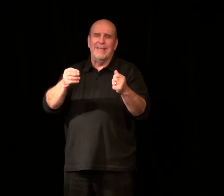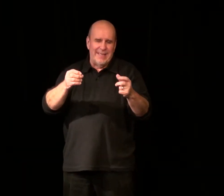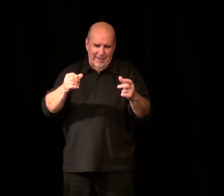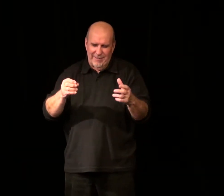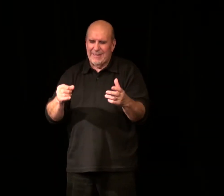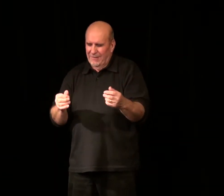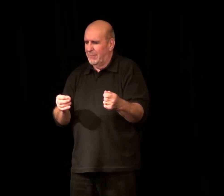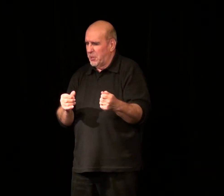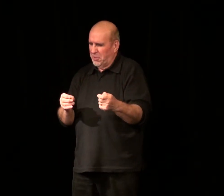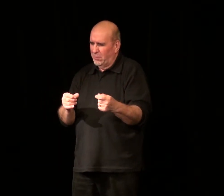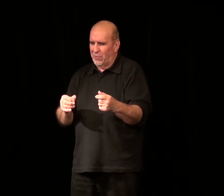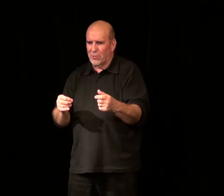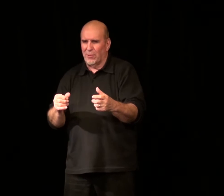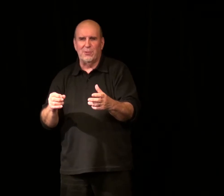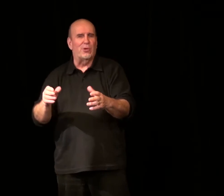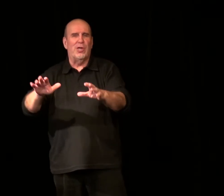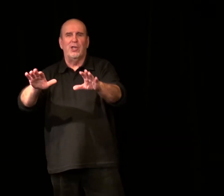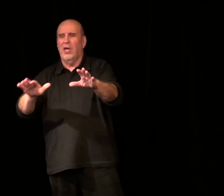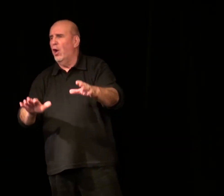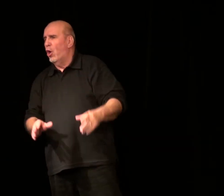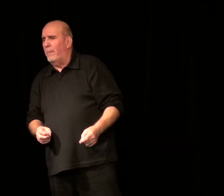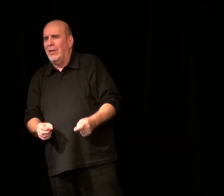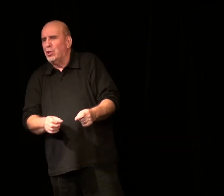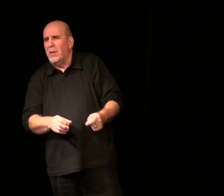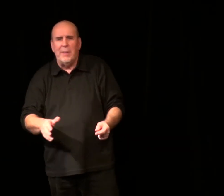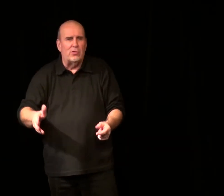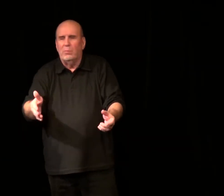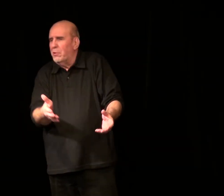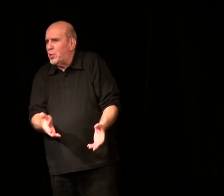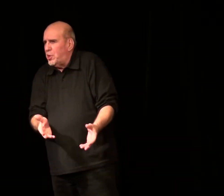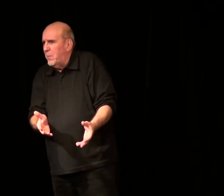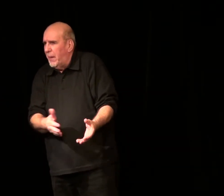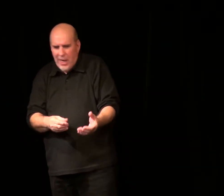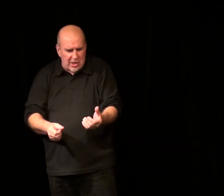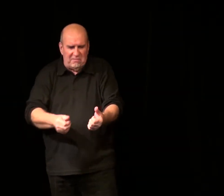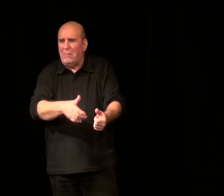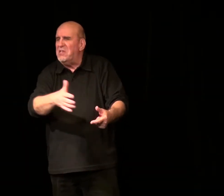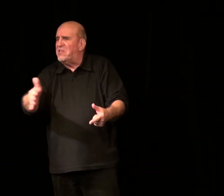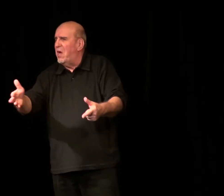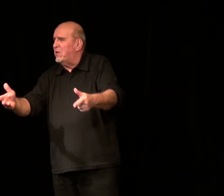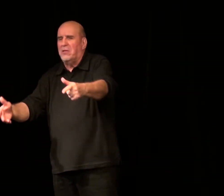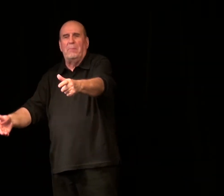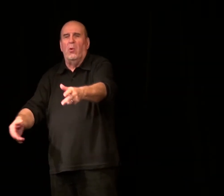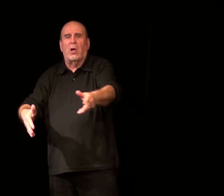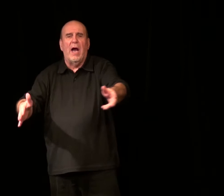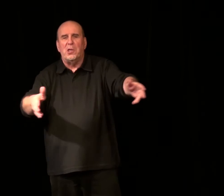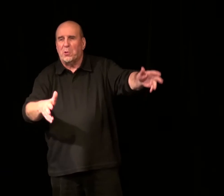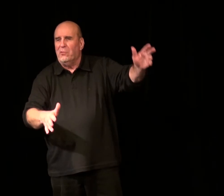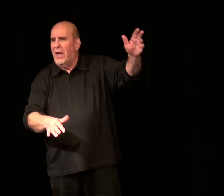'étais dit là, on va manger de la bonne soupe. C'est sûr, chez Angèle, on ne mange jamais des soupes de régime. Des vermicelles, des tapioca, des cheveux d